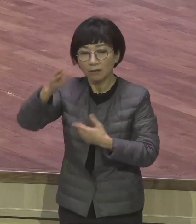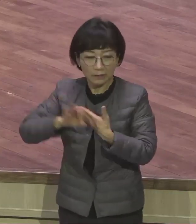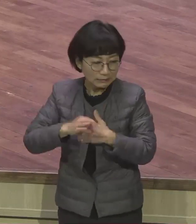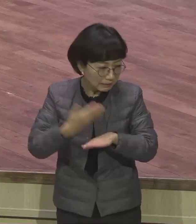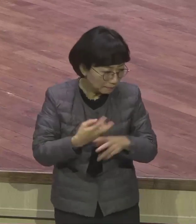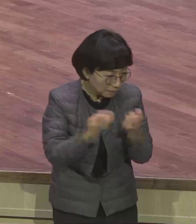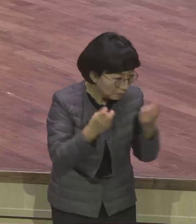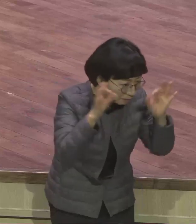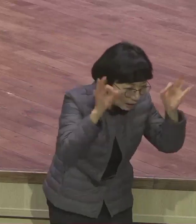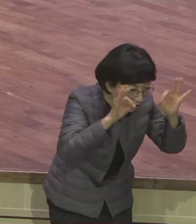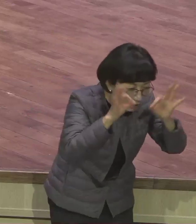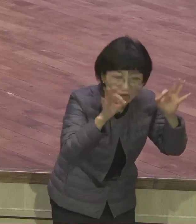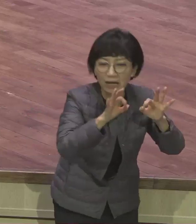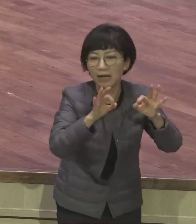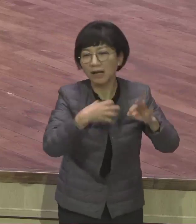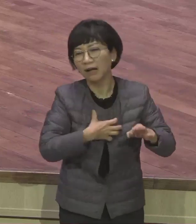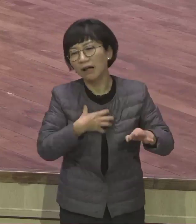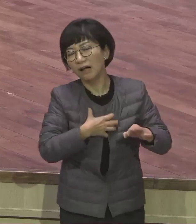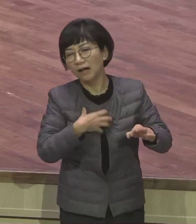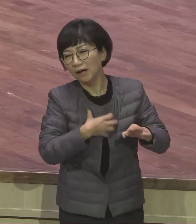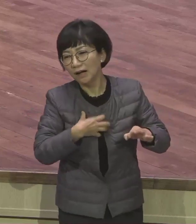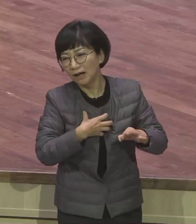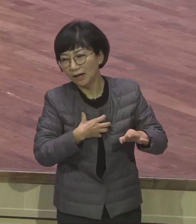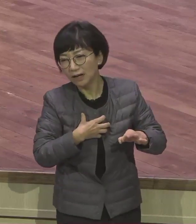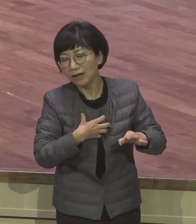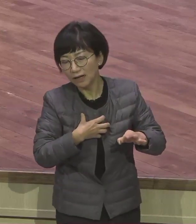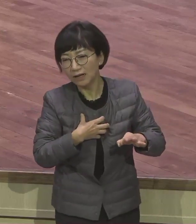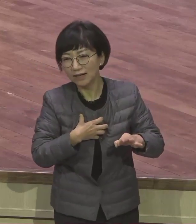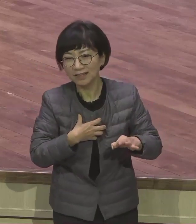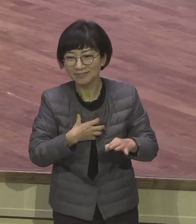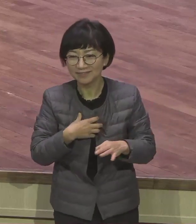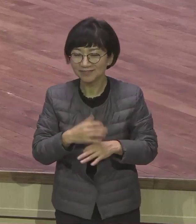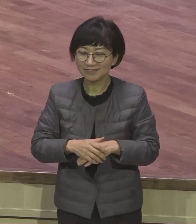쓰고 염려 걱정하고 머리 짬 내면서 골 계획 세고 필요 없어요